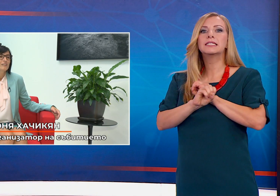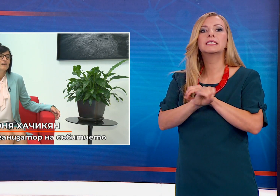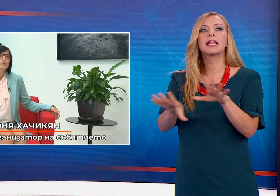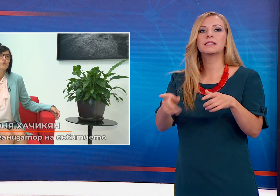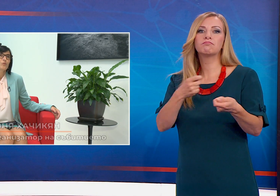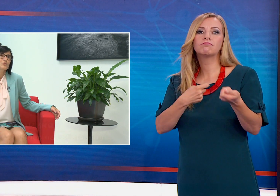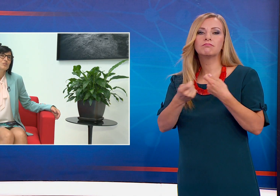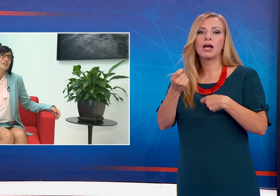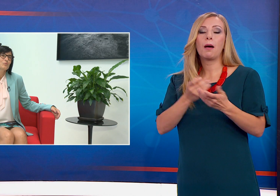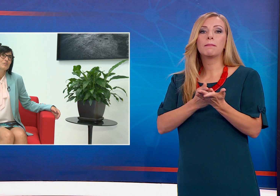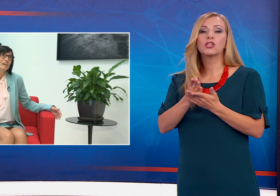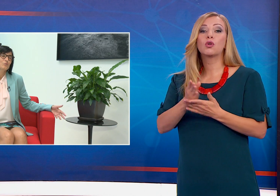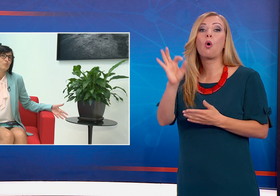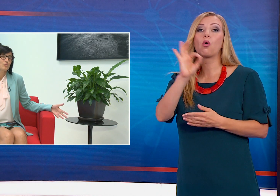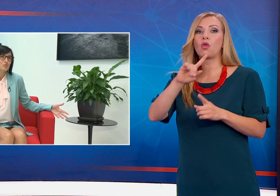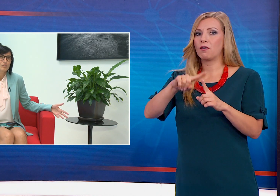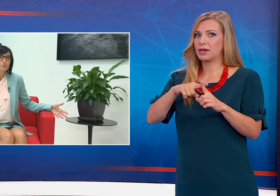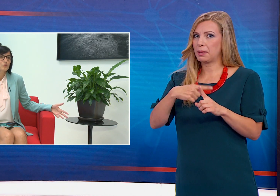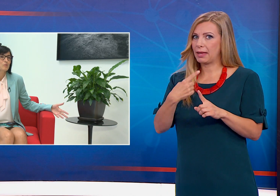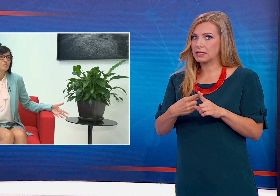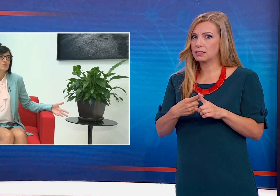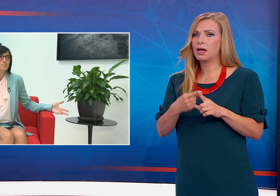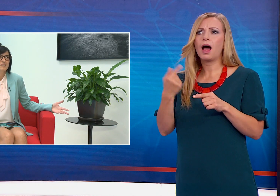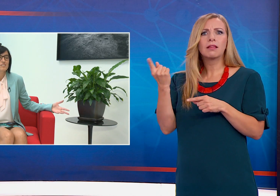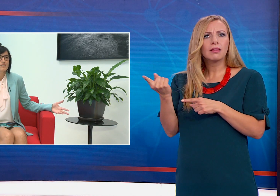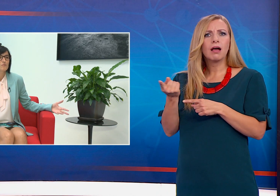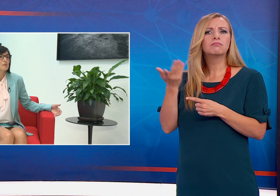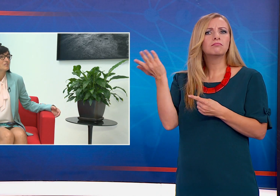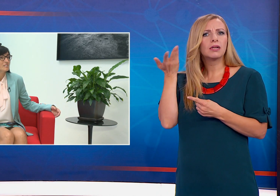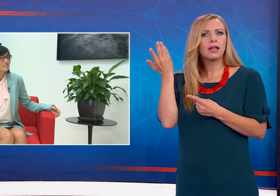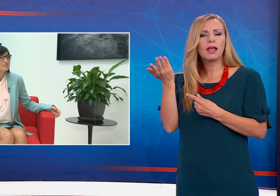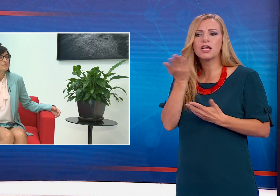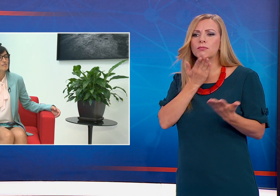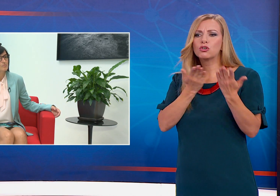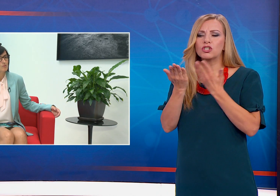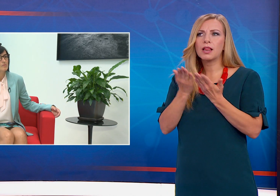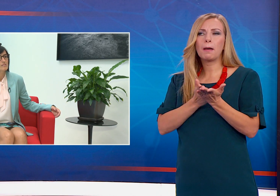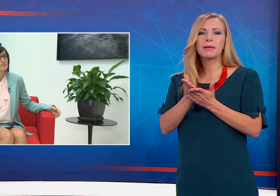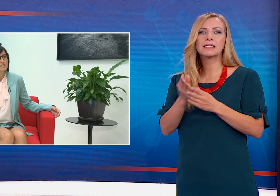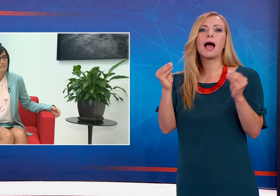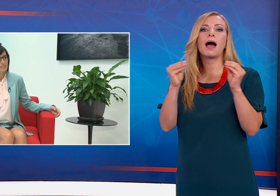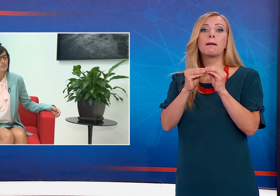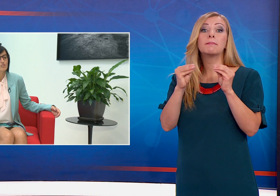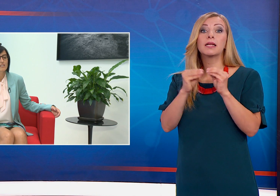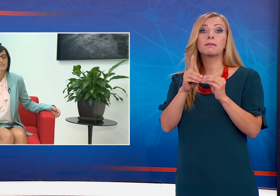Но още откакто я прочетох, което беше преди известно време, тя излезе през април месец в Съединените Штати,